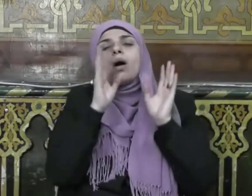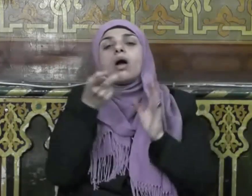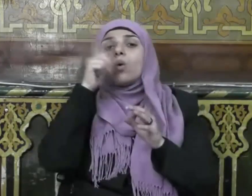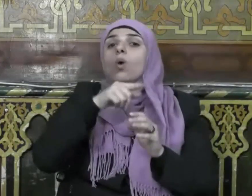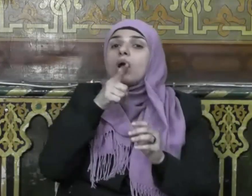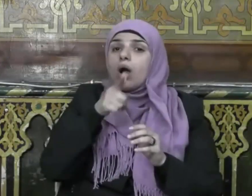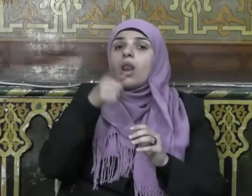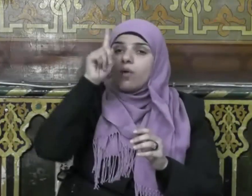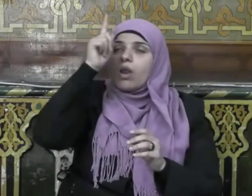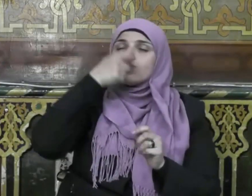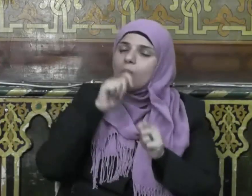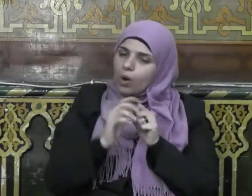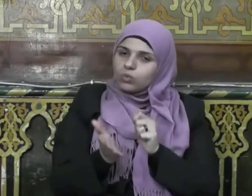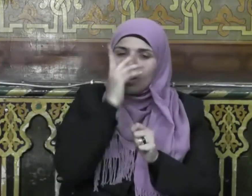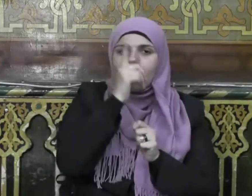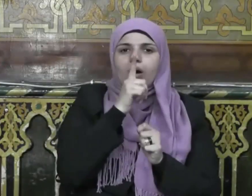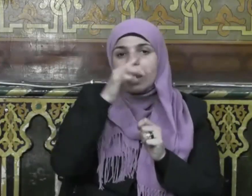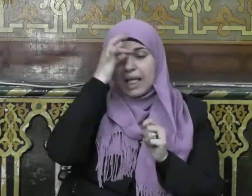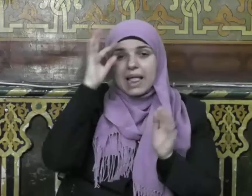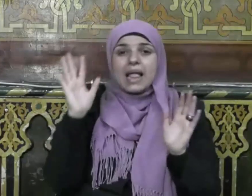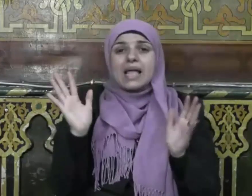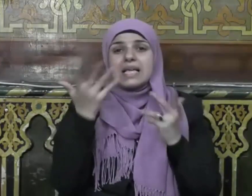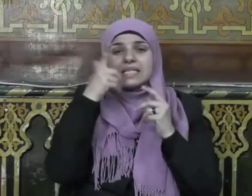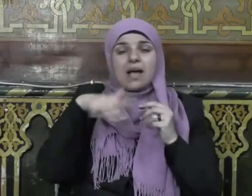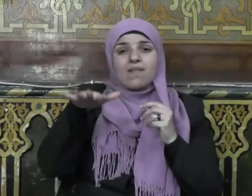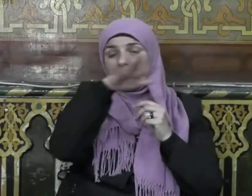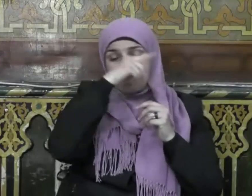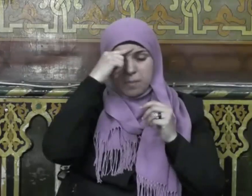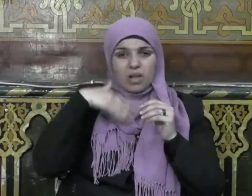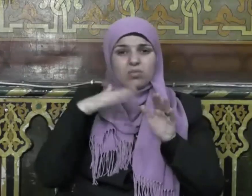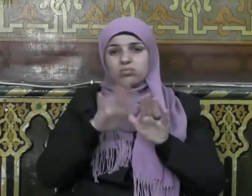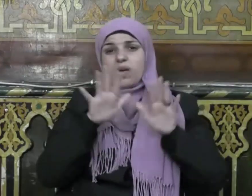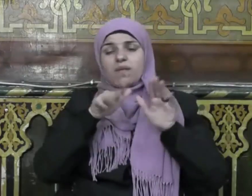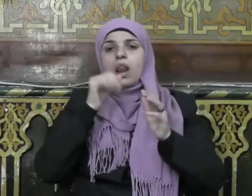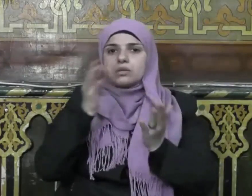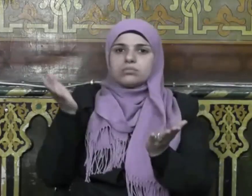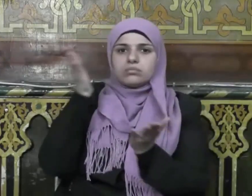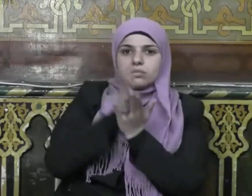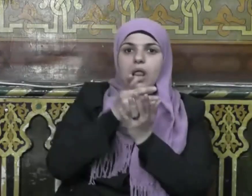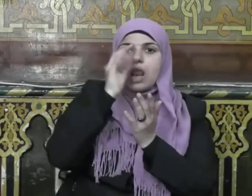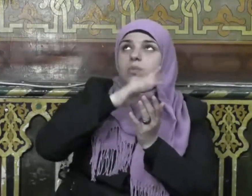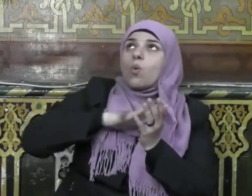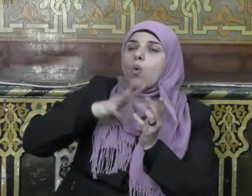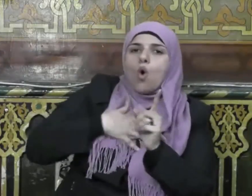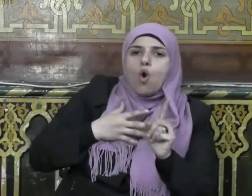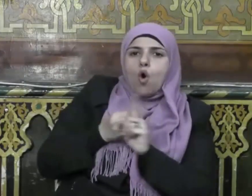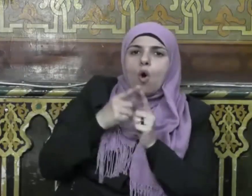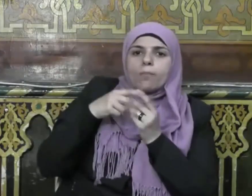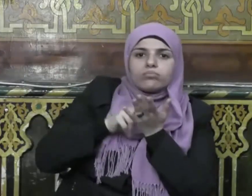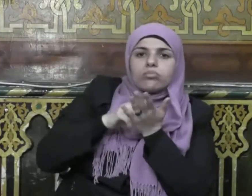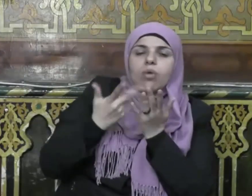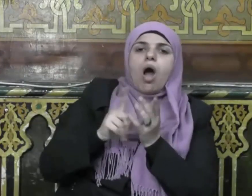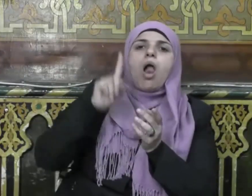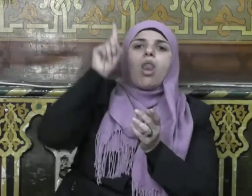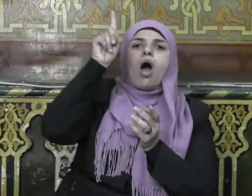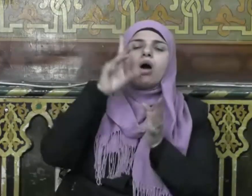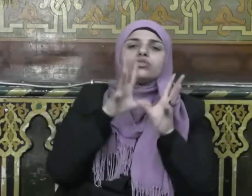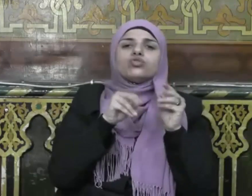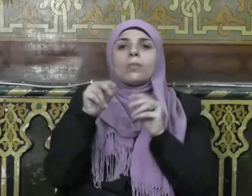لقوله جل شأنه فإذا فرغت فانصب وإلى ربك فارغب أي إذا